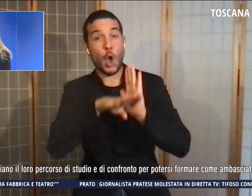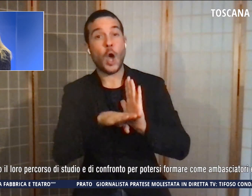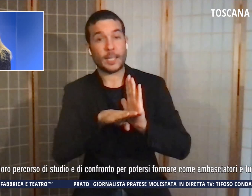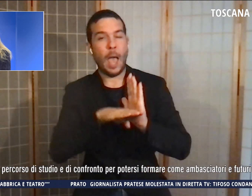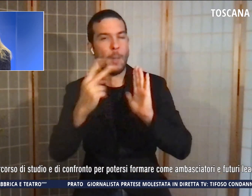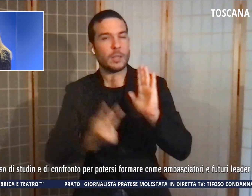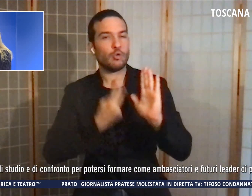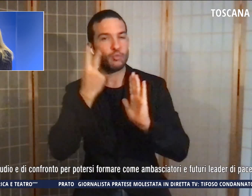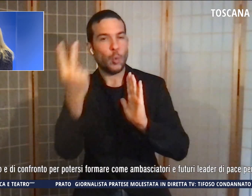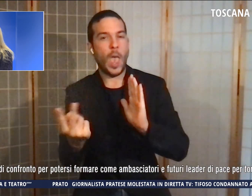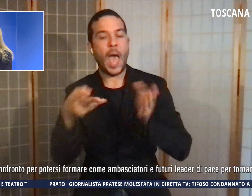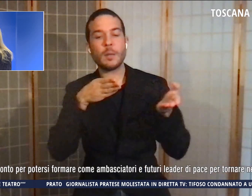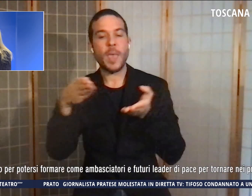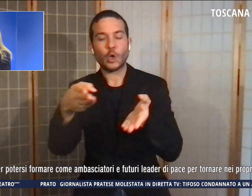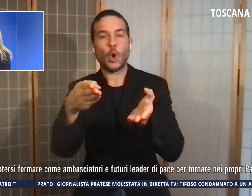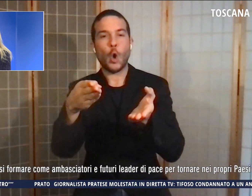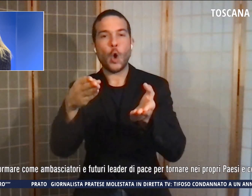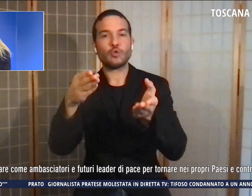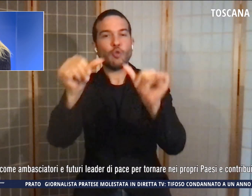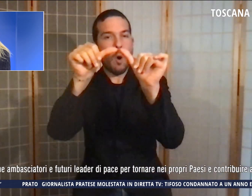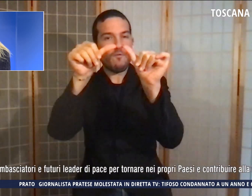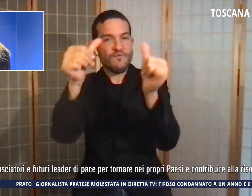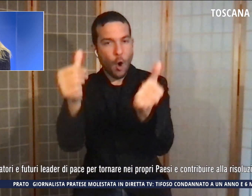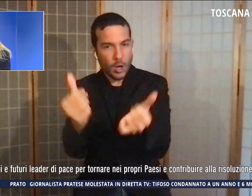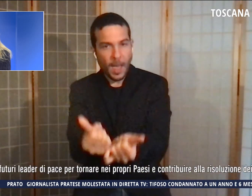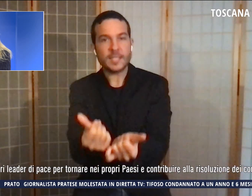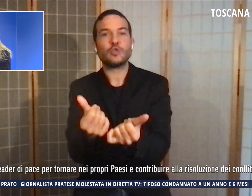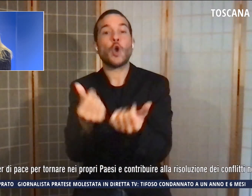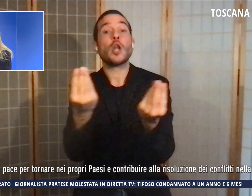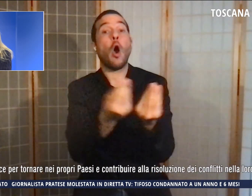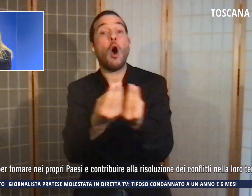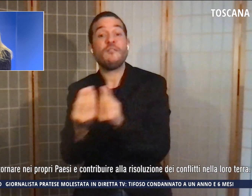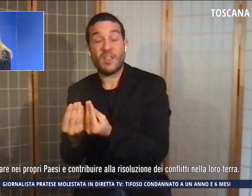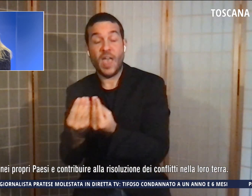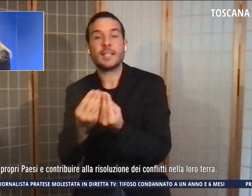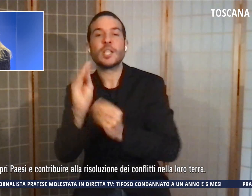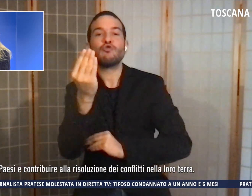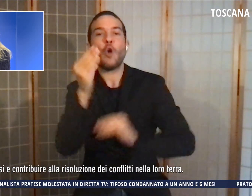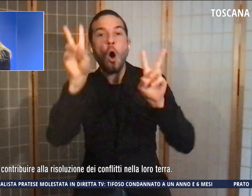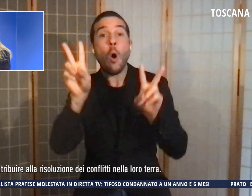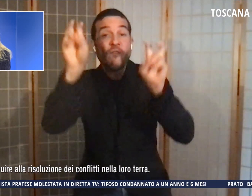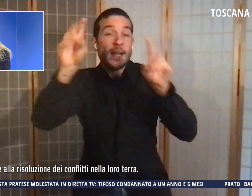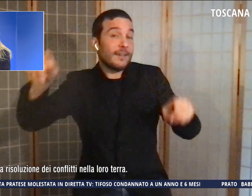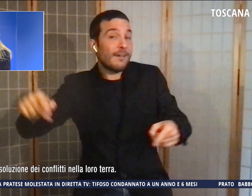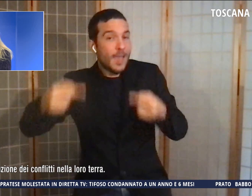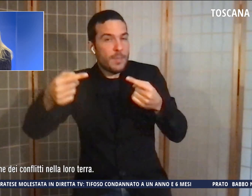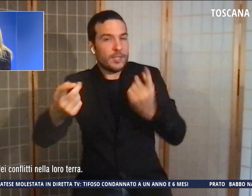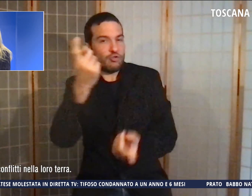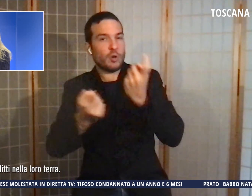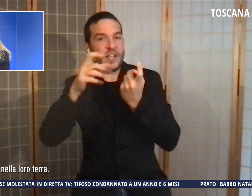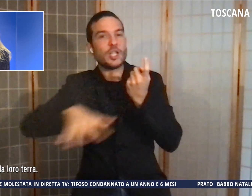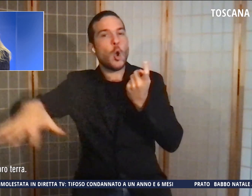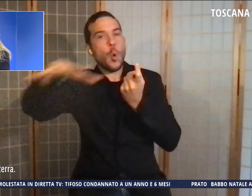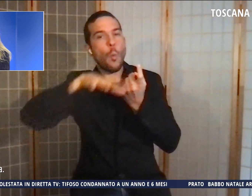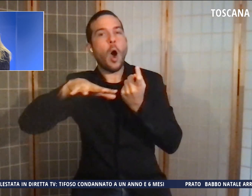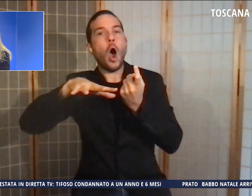formazione e convivenza per giovani nemici provenienti da luoghi di guerra o in cui gli